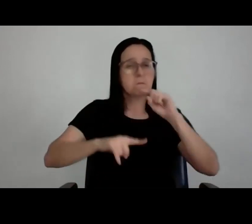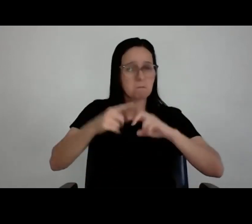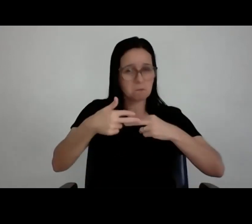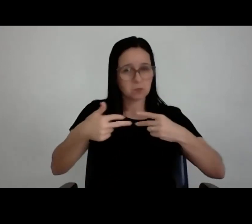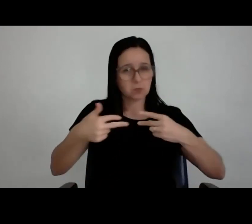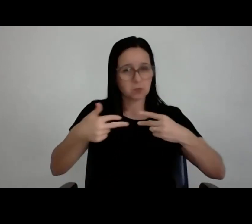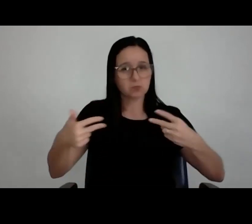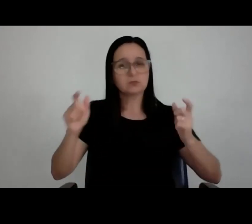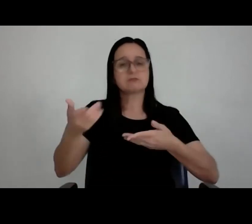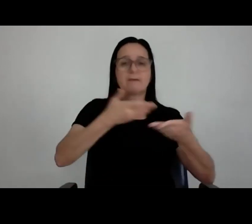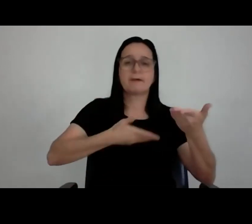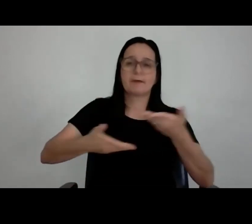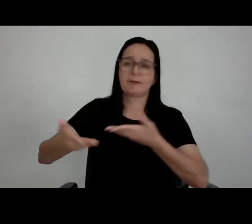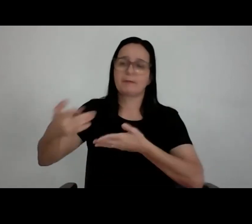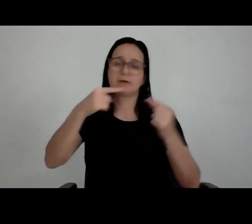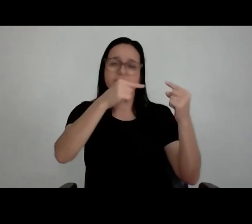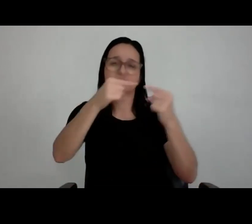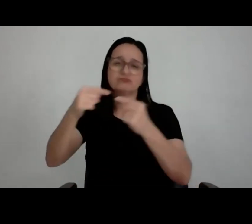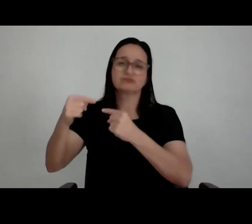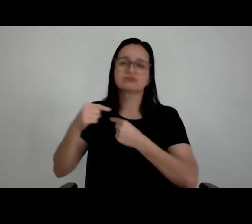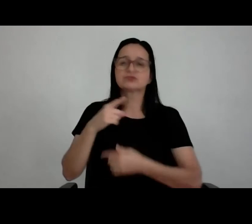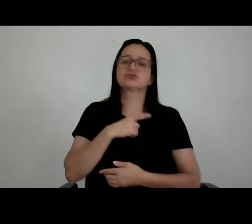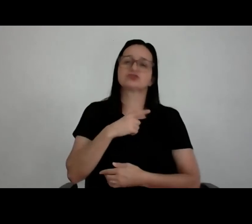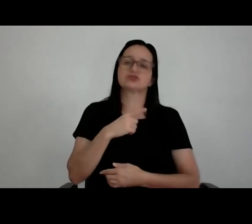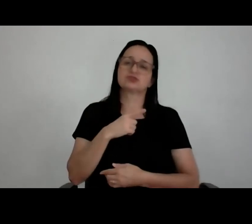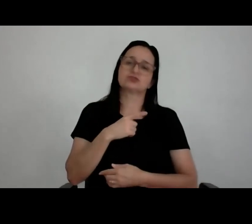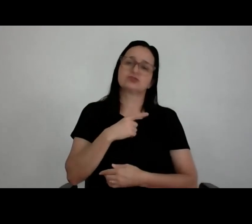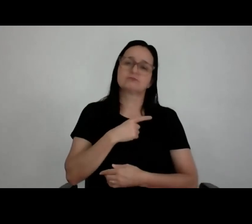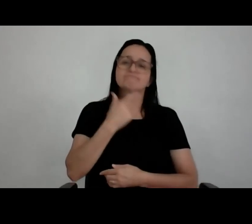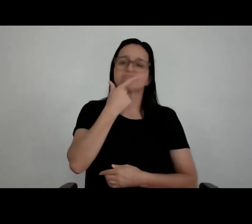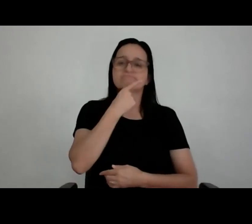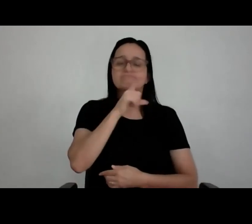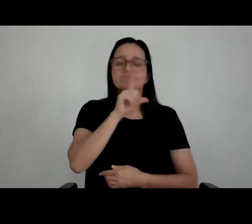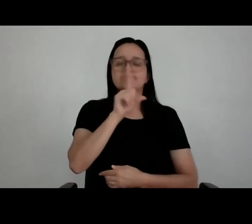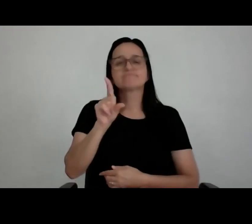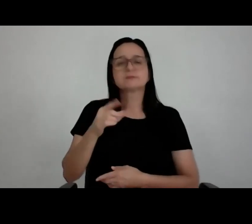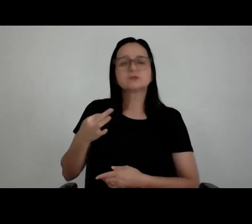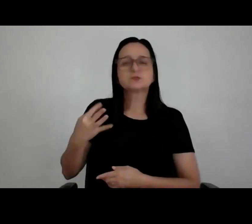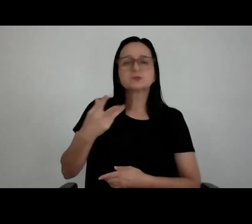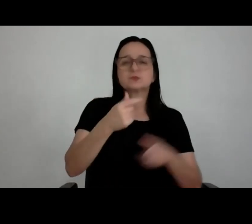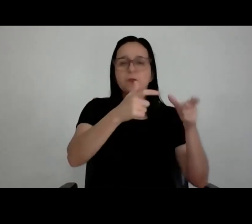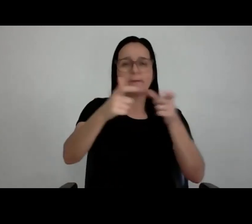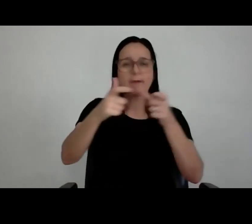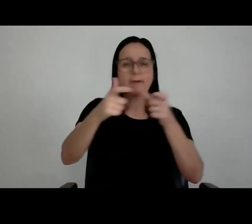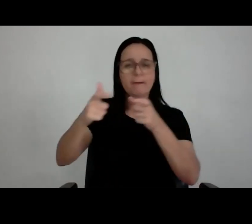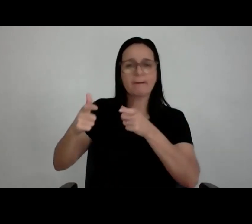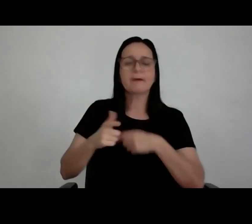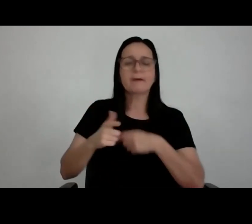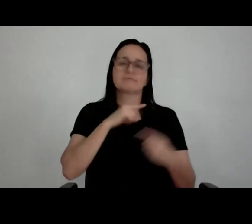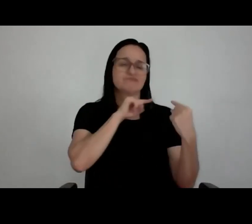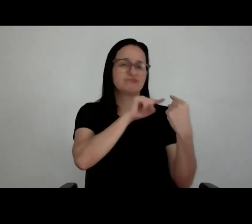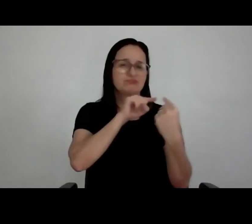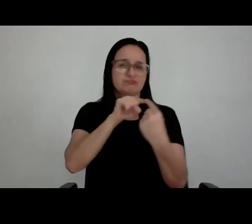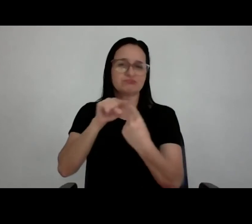falar, por isso que seguir estilo, seguir tendência, você elimina toda a possibilidade do local, do público-alvo, do cliente, dos